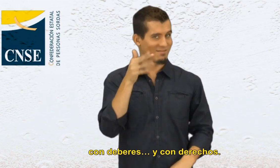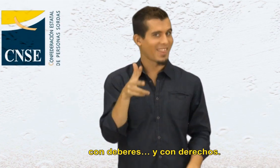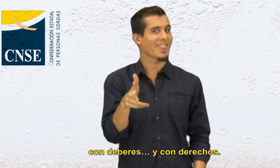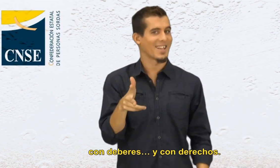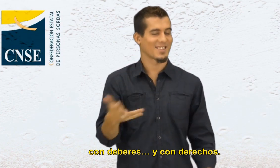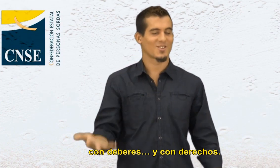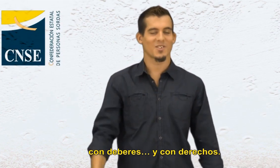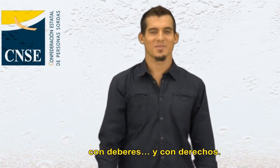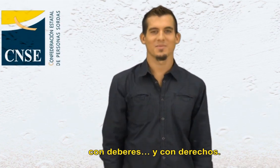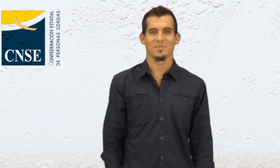deberes y con derechos.